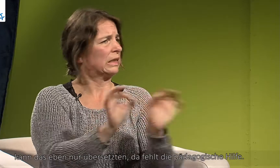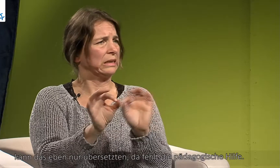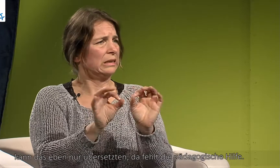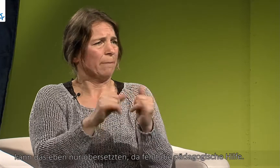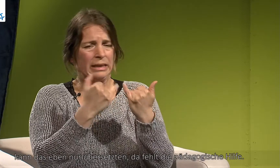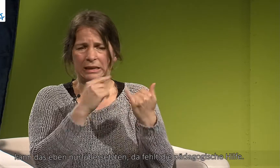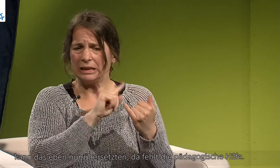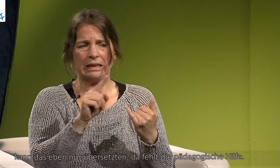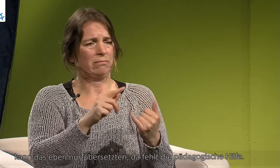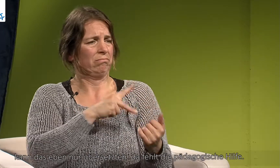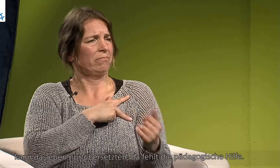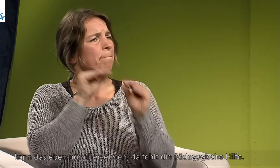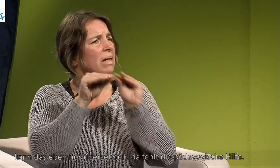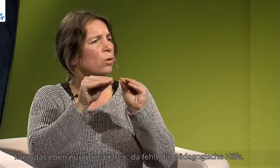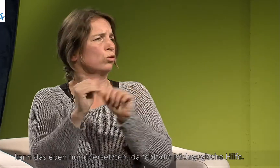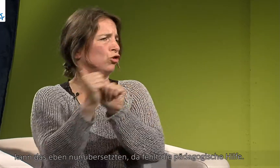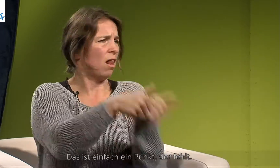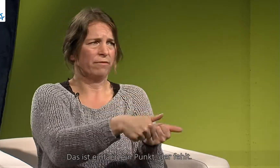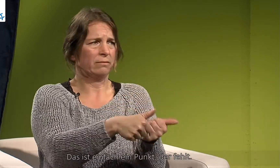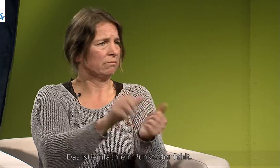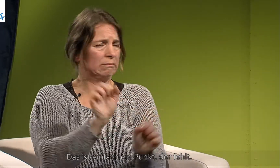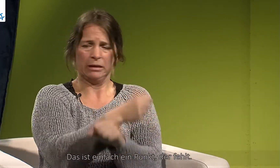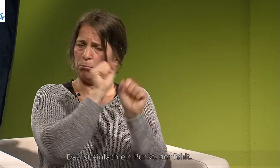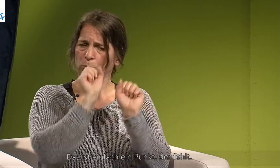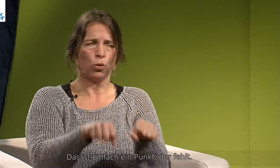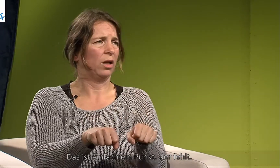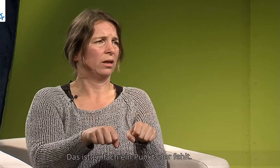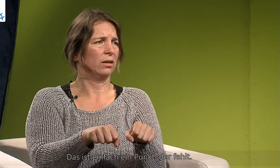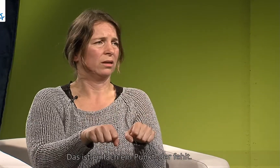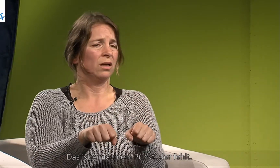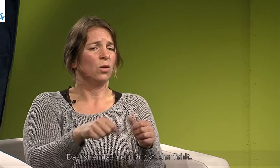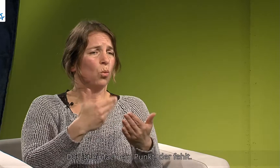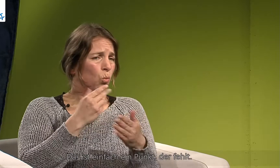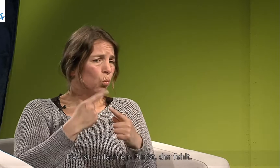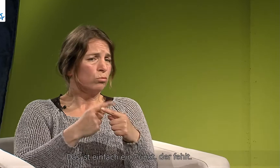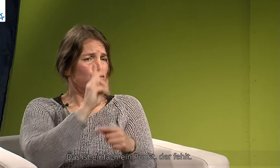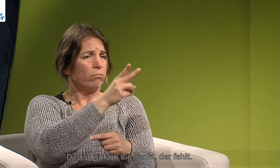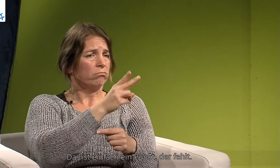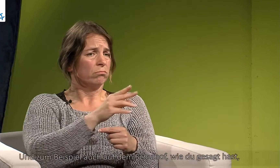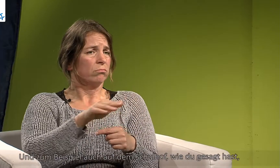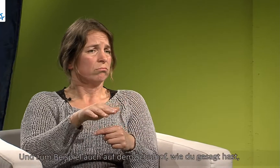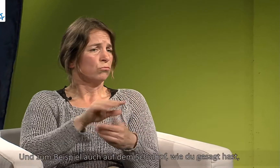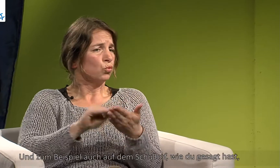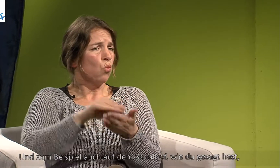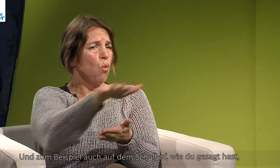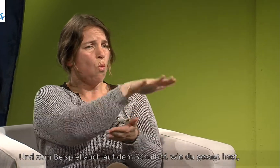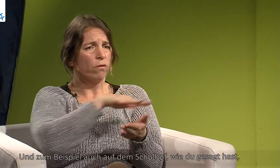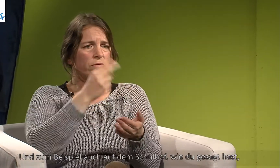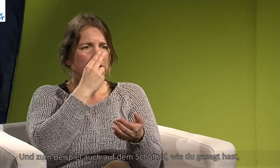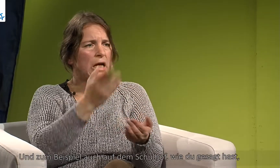fehlt einfach die pädagogische Hilfe. Also es ist einfach ein Punkt, der fehlt. Und zum Beispiel auch auf dem Schulhof, wie du